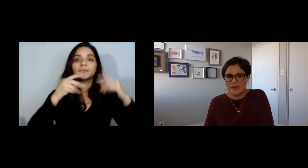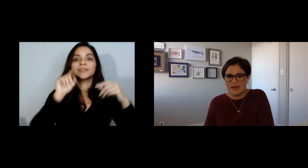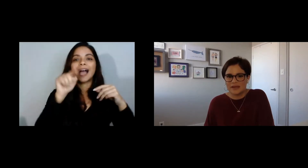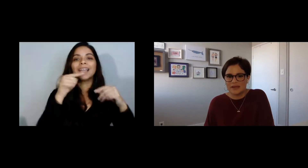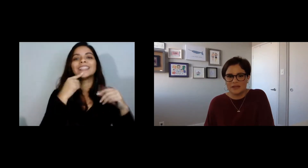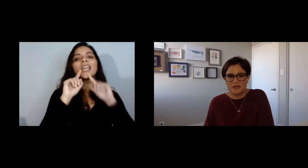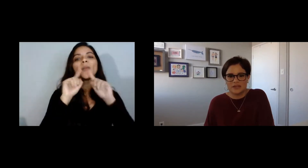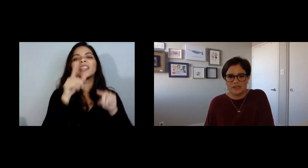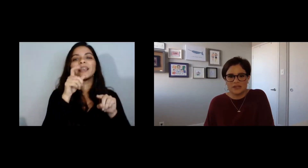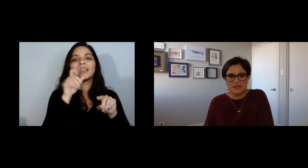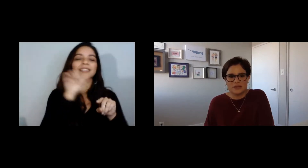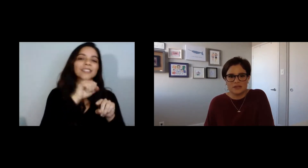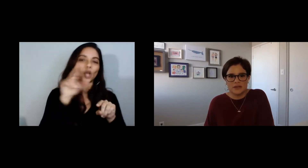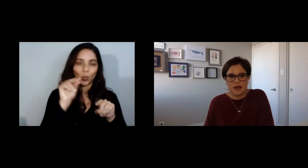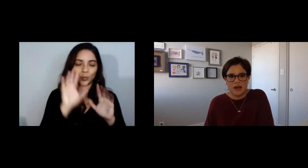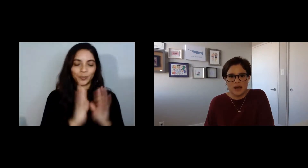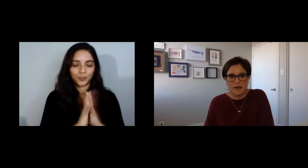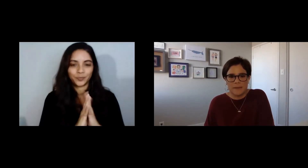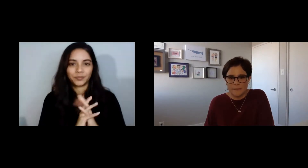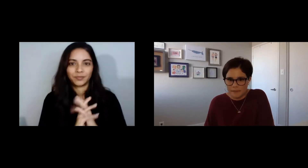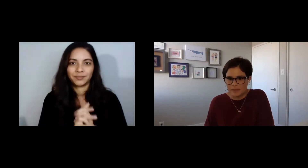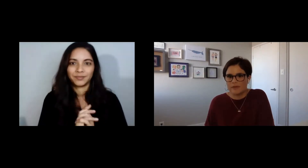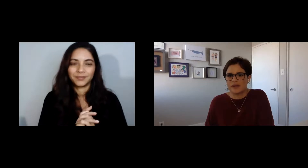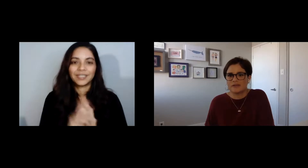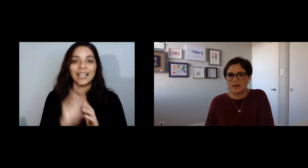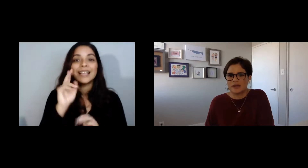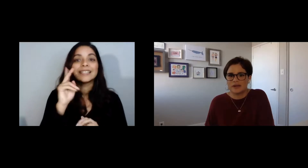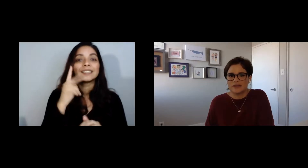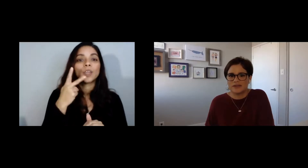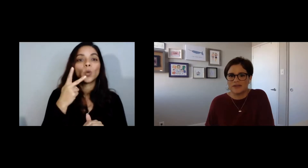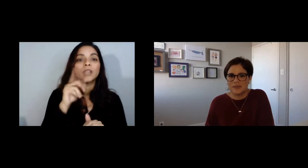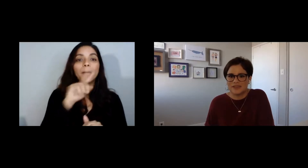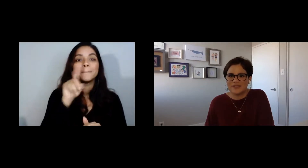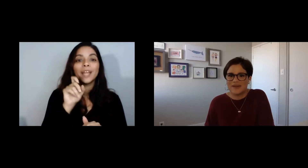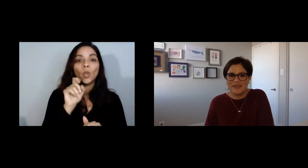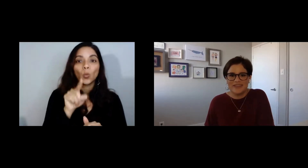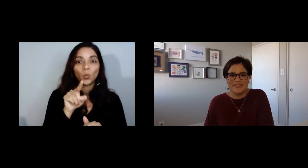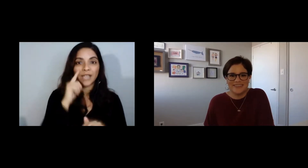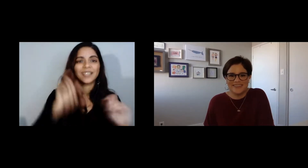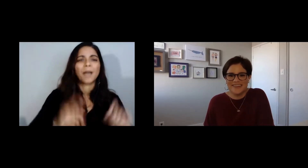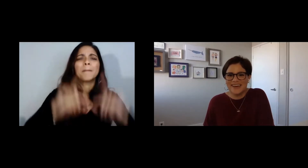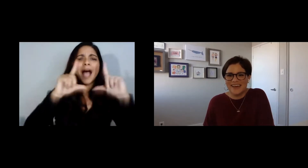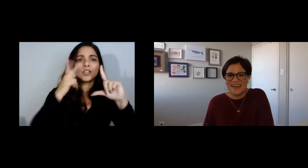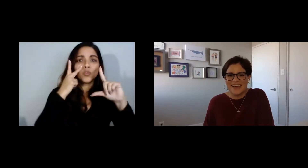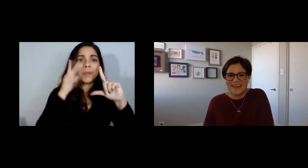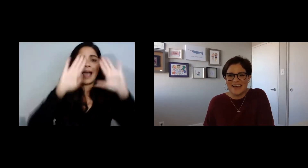bien entonces la mover esto para acá se sigue metiendo en el medio